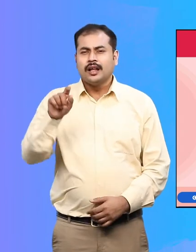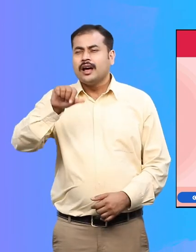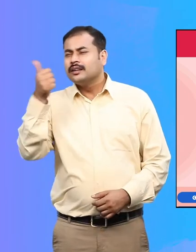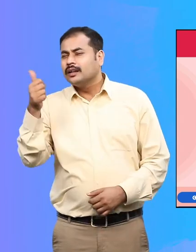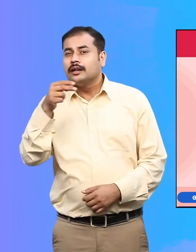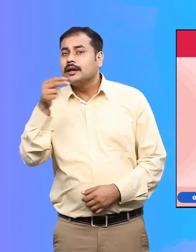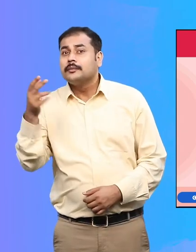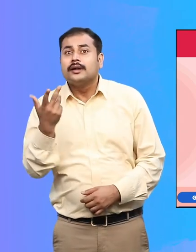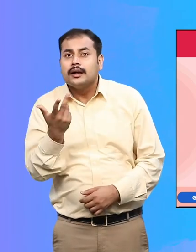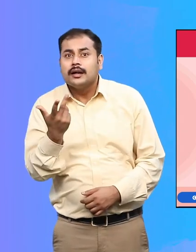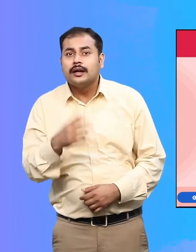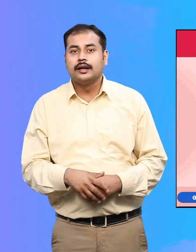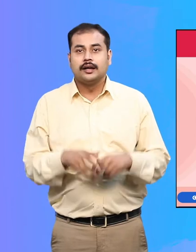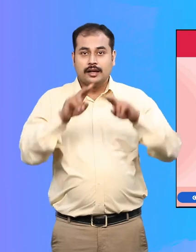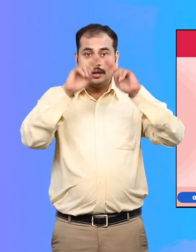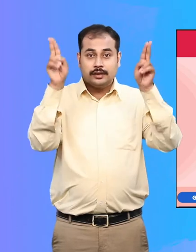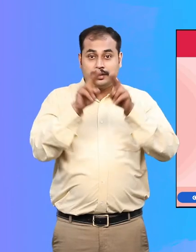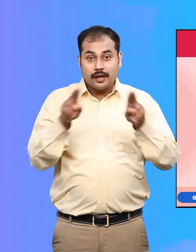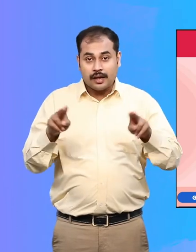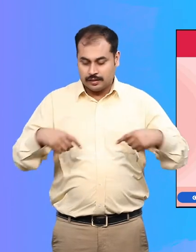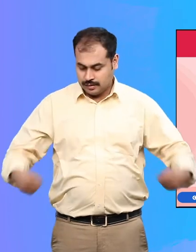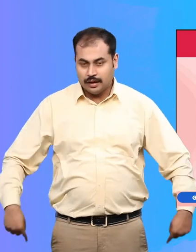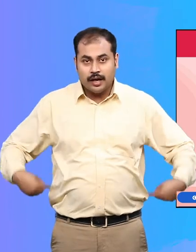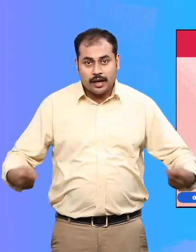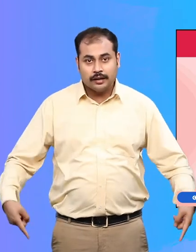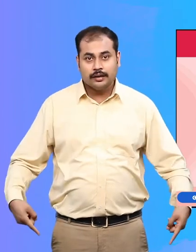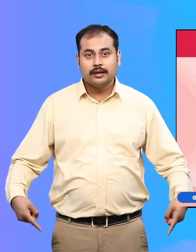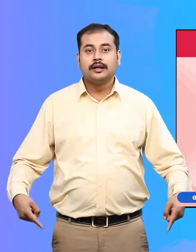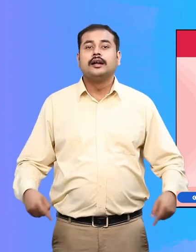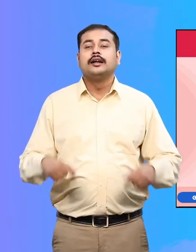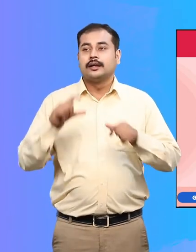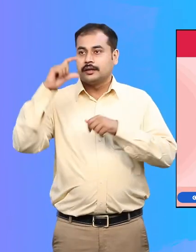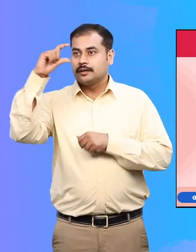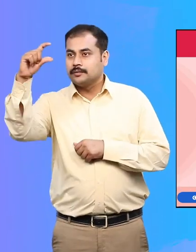ISA को अंतराश्ट्रिय वील्चेर चिन्ह भी कहा जाता है